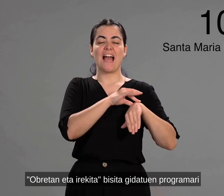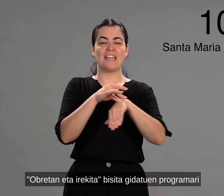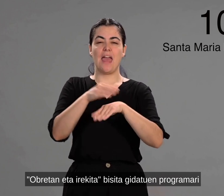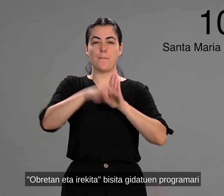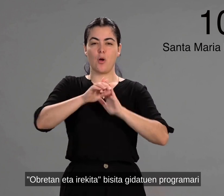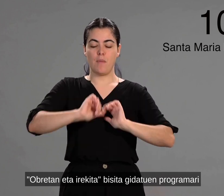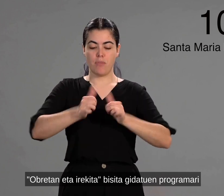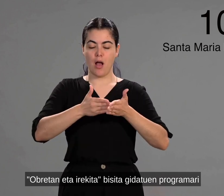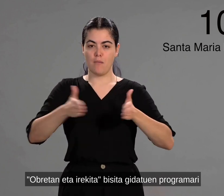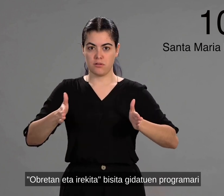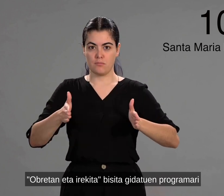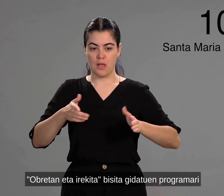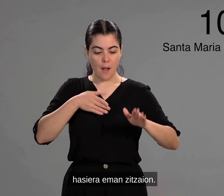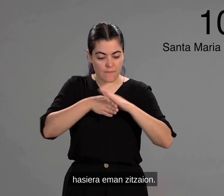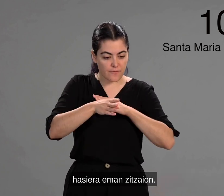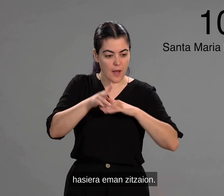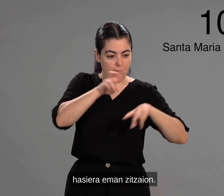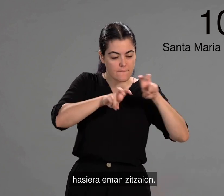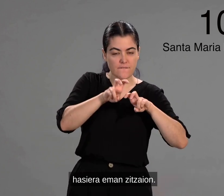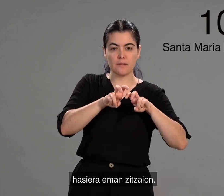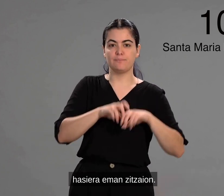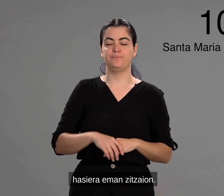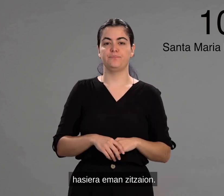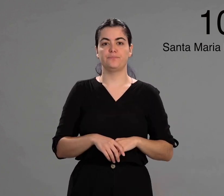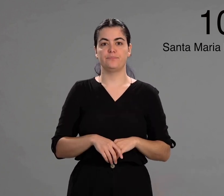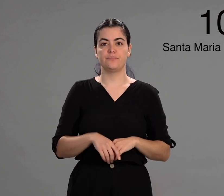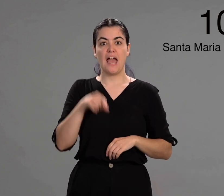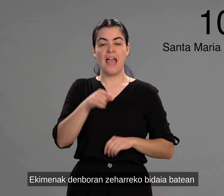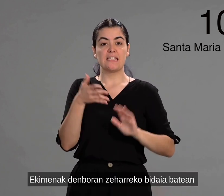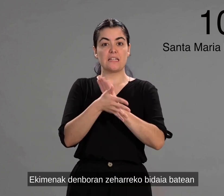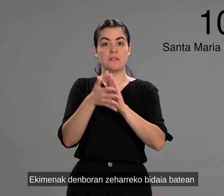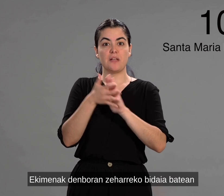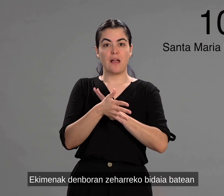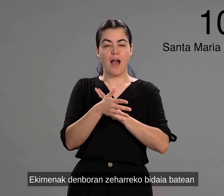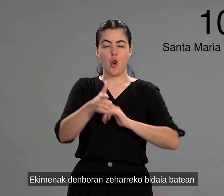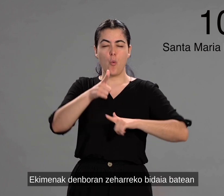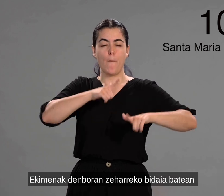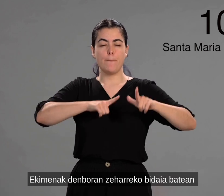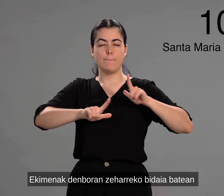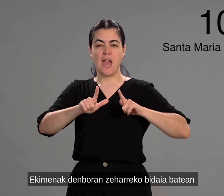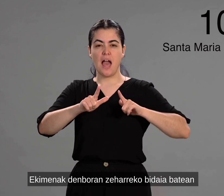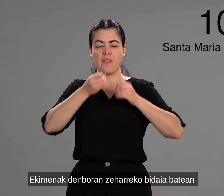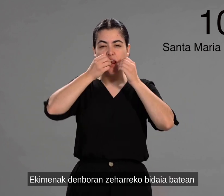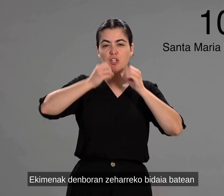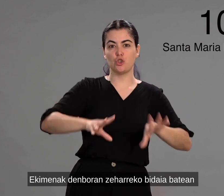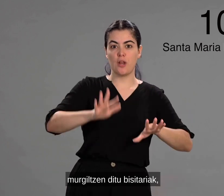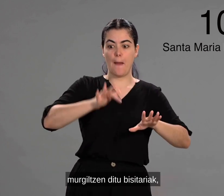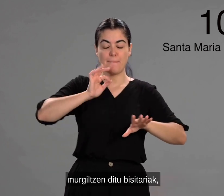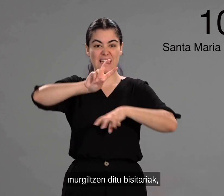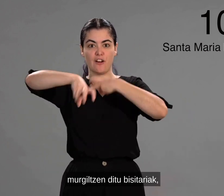bizitagiratuen programari, aziera eman zitzaion. Ekimenak denboran zeharreko bidaiabatean murgiltzen ditu